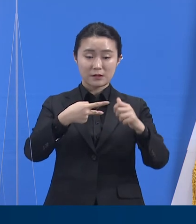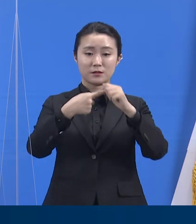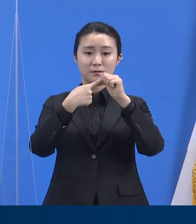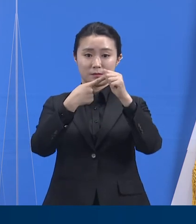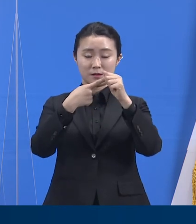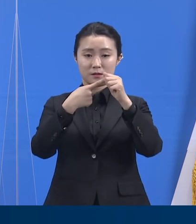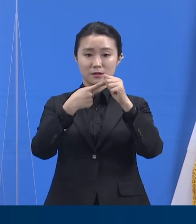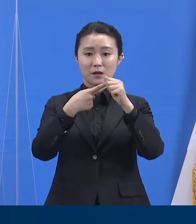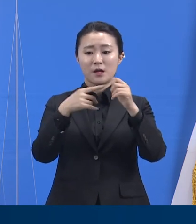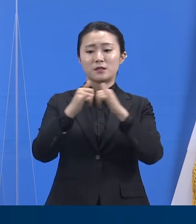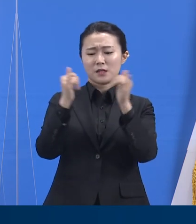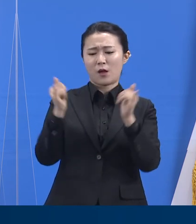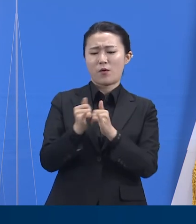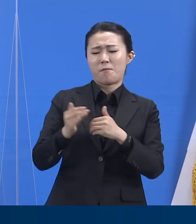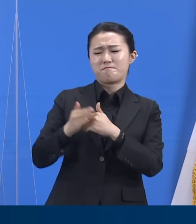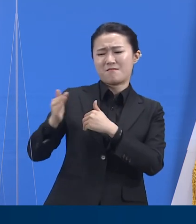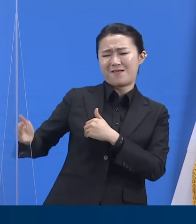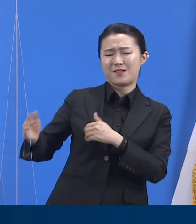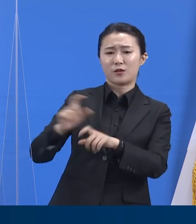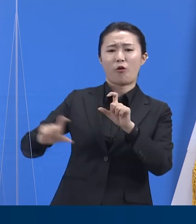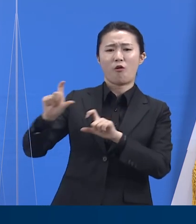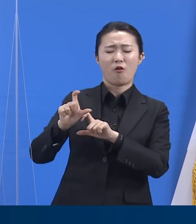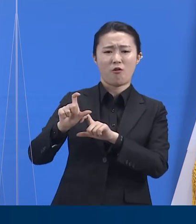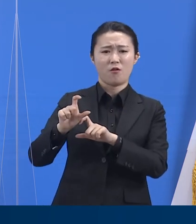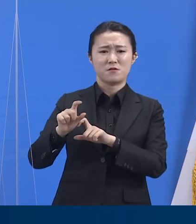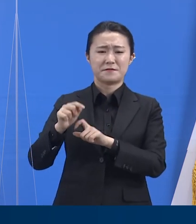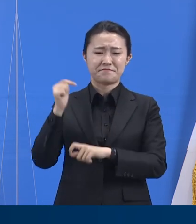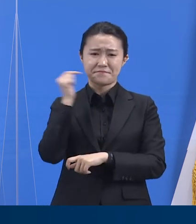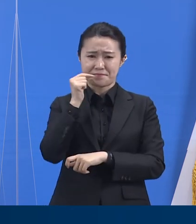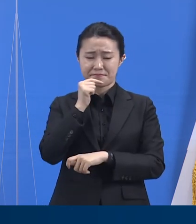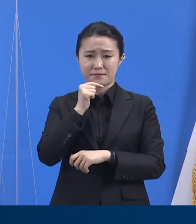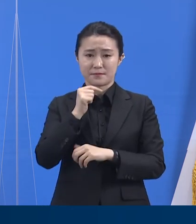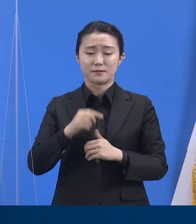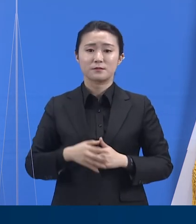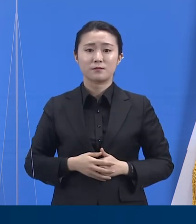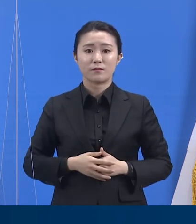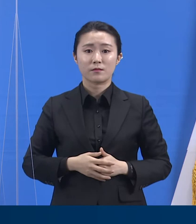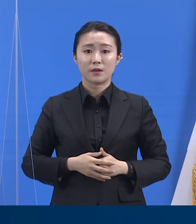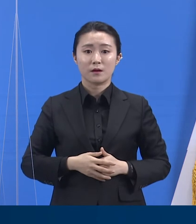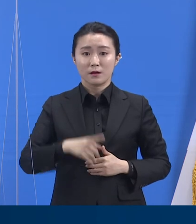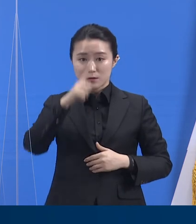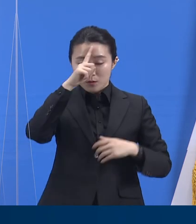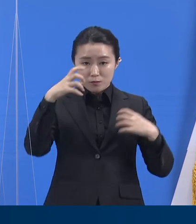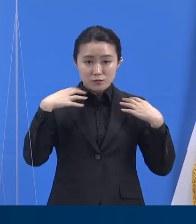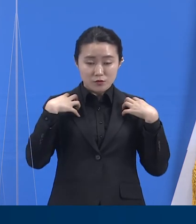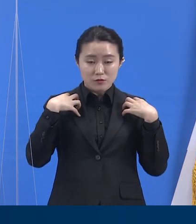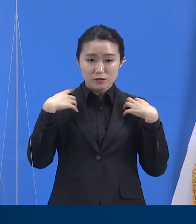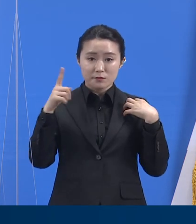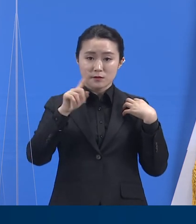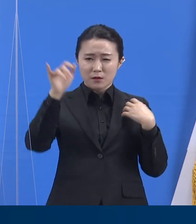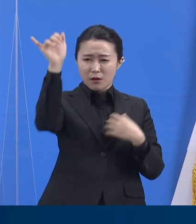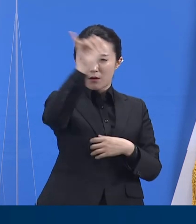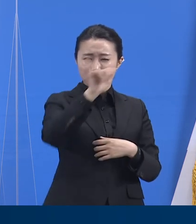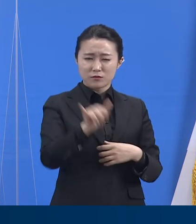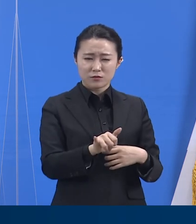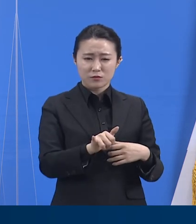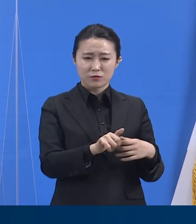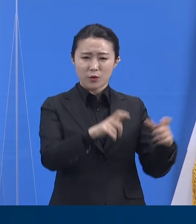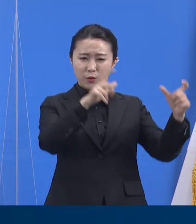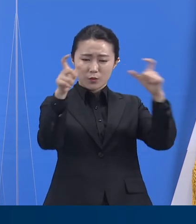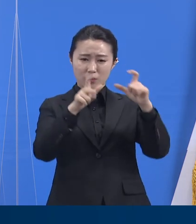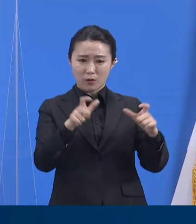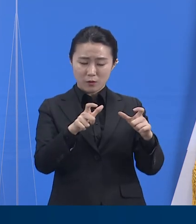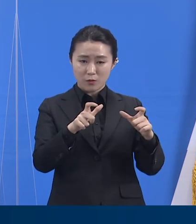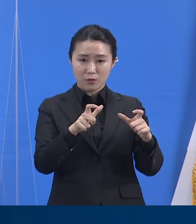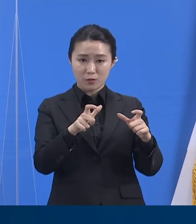강도를 높이는 것입니다. 정부는 어제 17개 시도의 의견을 수렴했고 생활방역위원회도